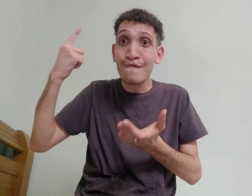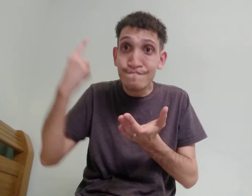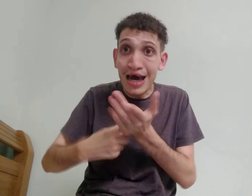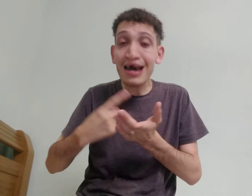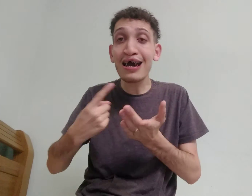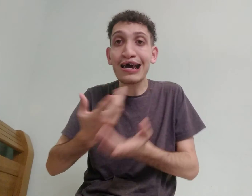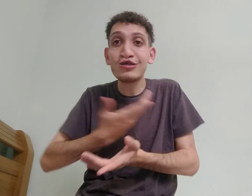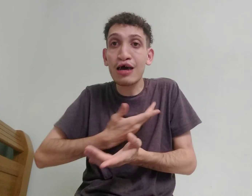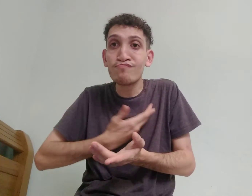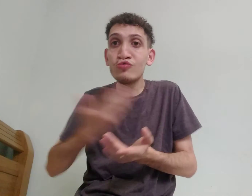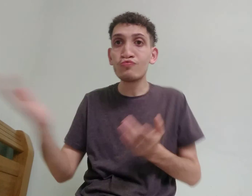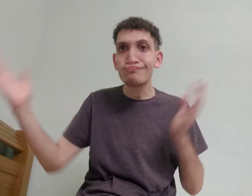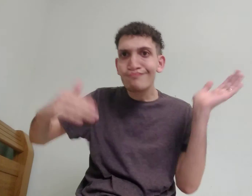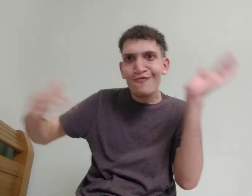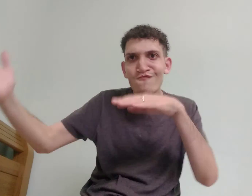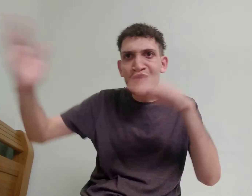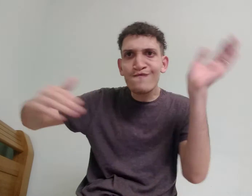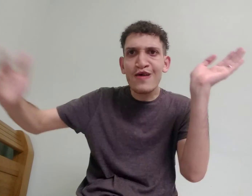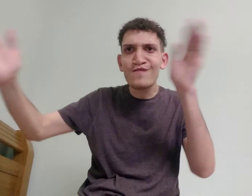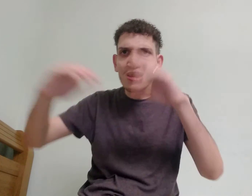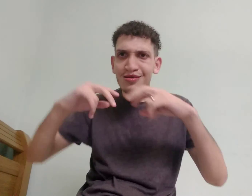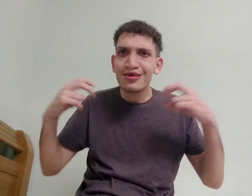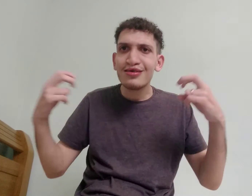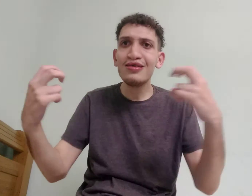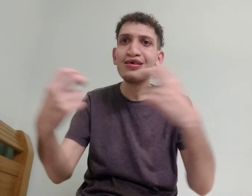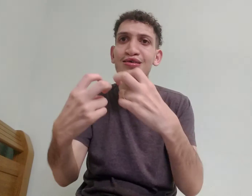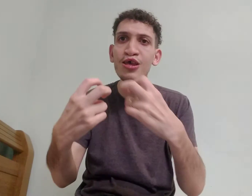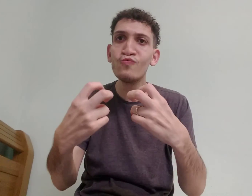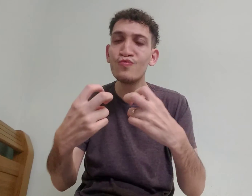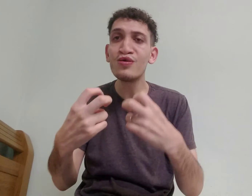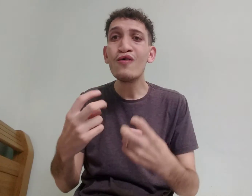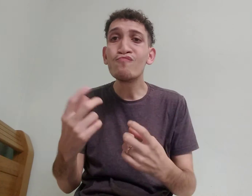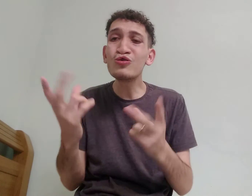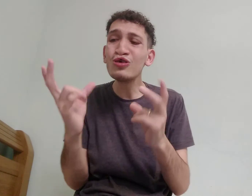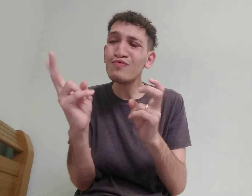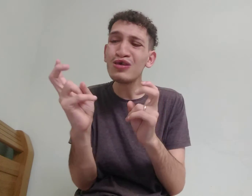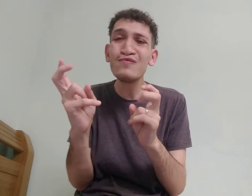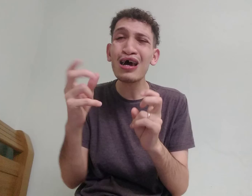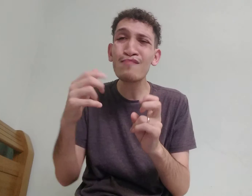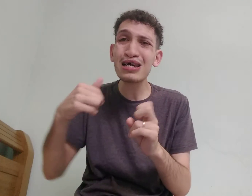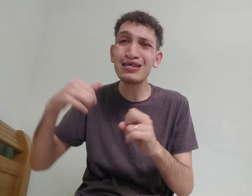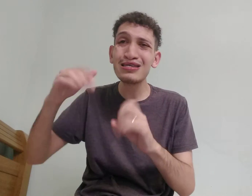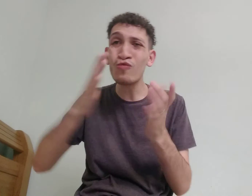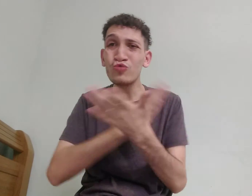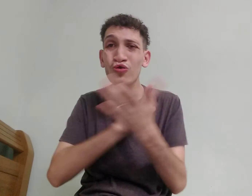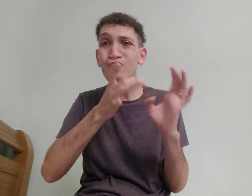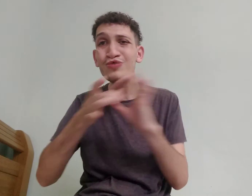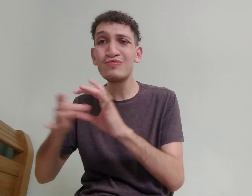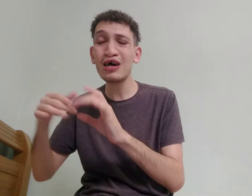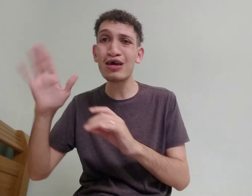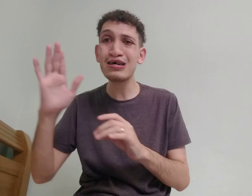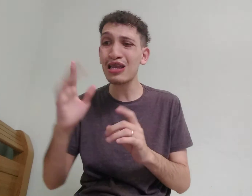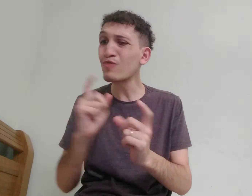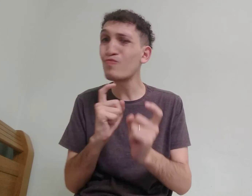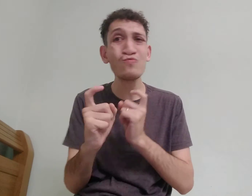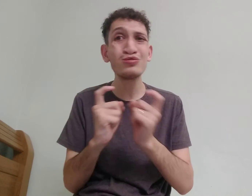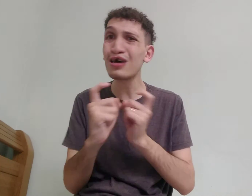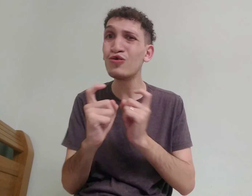marcar e amigo, vem, vem, e se reúne, por isso que fica mais claro, porque fica mais claro, não usar reunião,